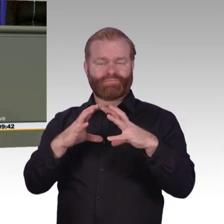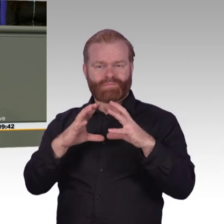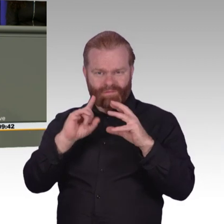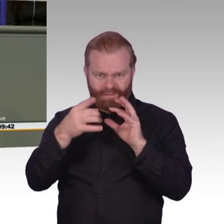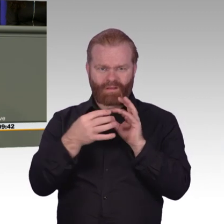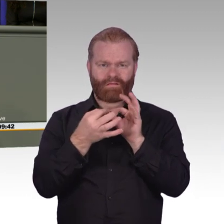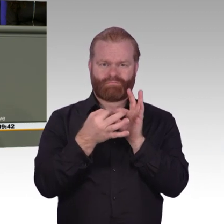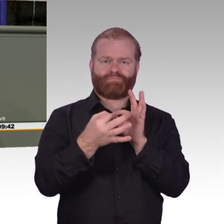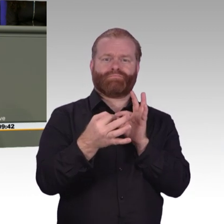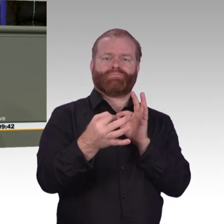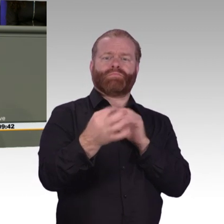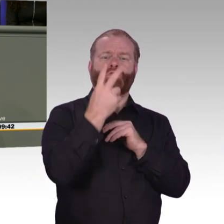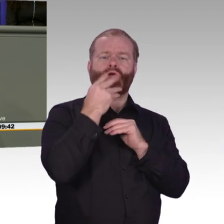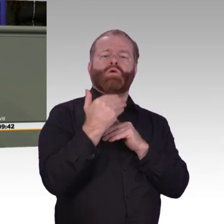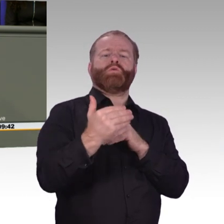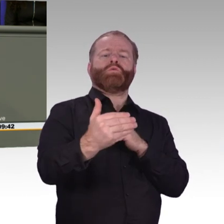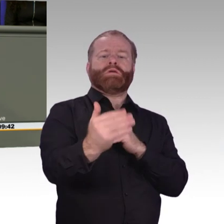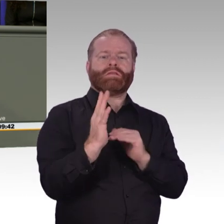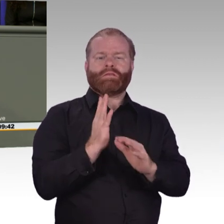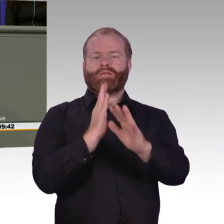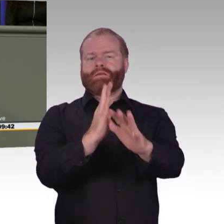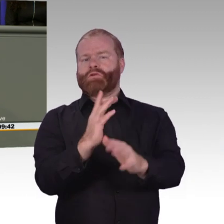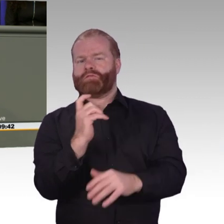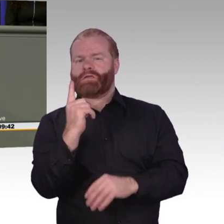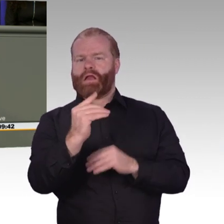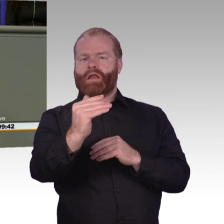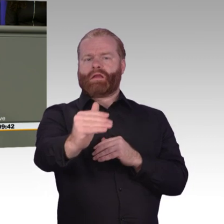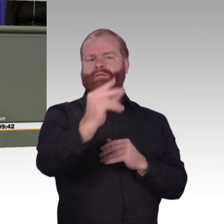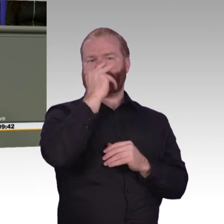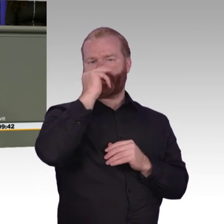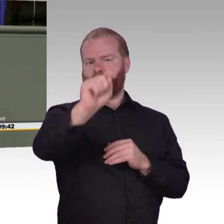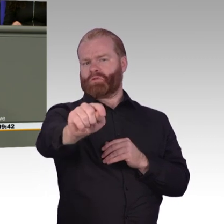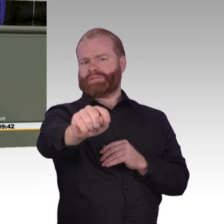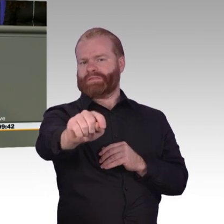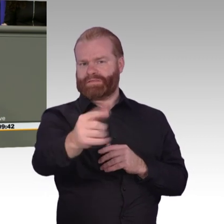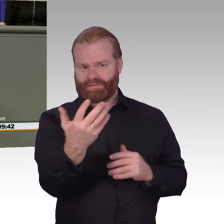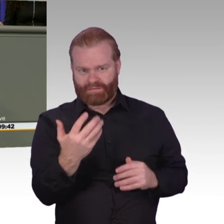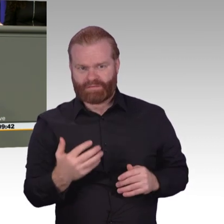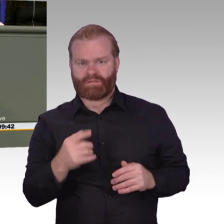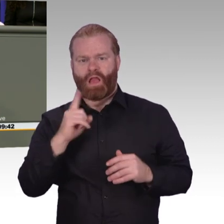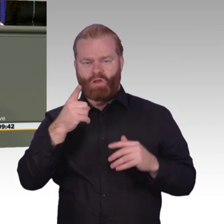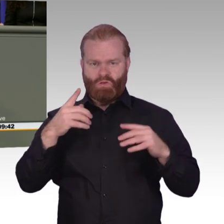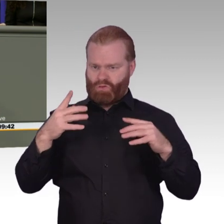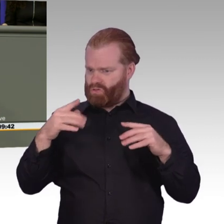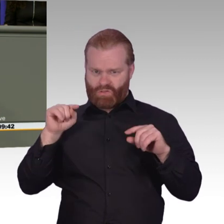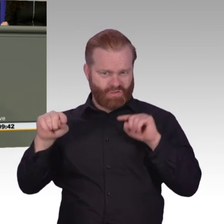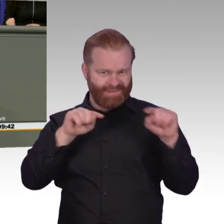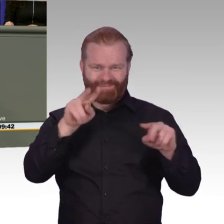erreichen. Die Digitalisierungsstrategie muss Teil der klimapolitischen Strategie werden, der geopolitischen Strategie, auch der